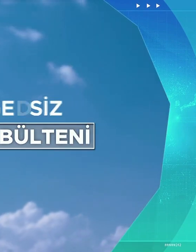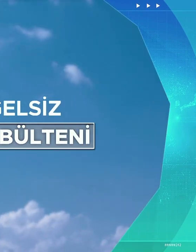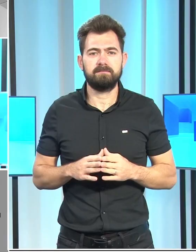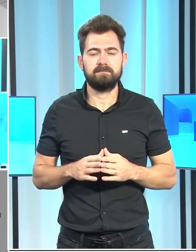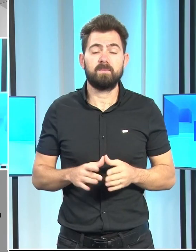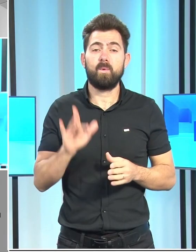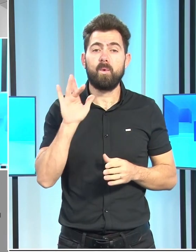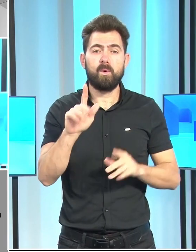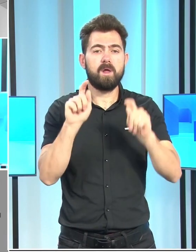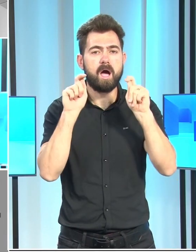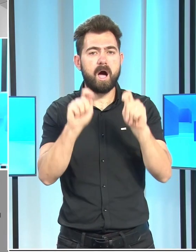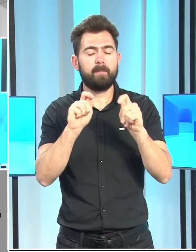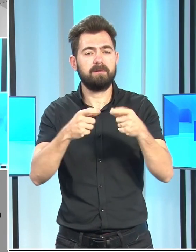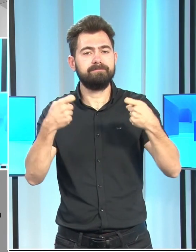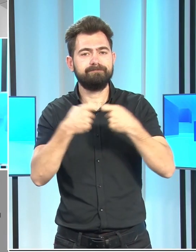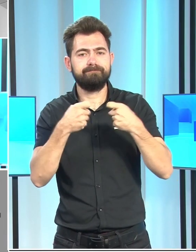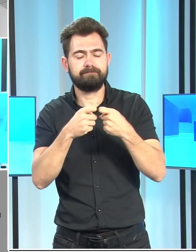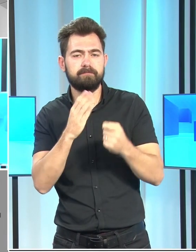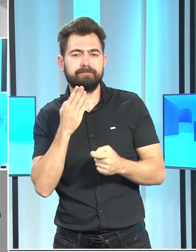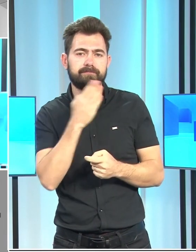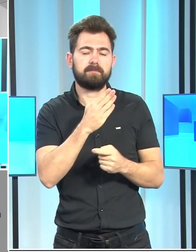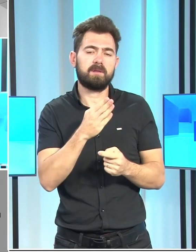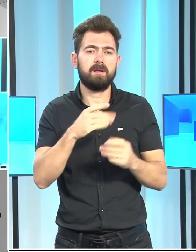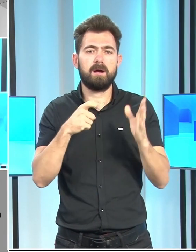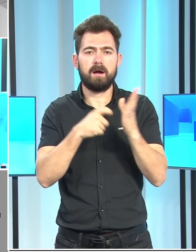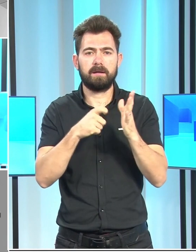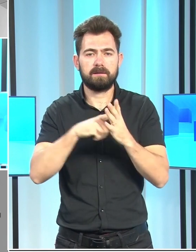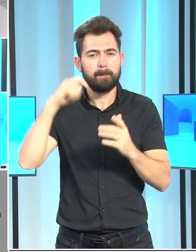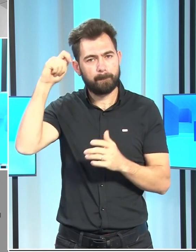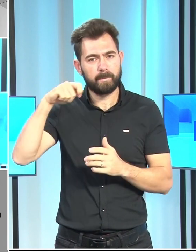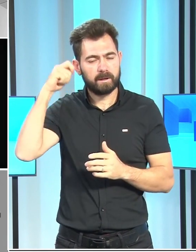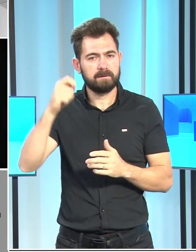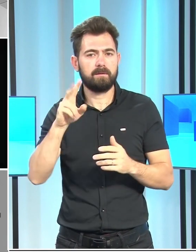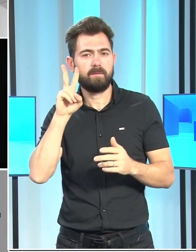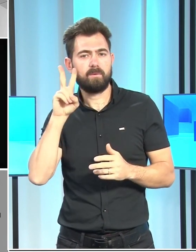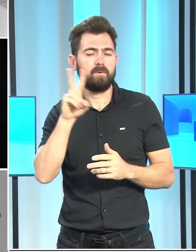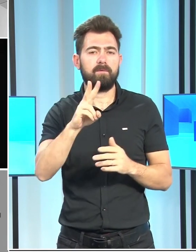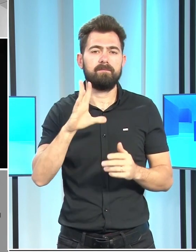Gol Atan Cephe'ye adlı belgeselin galası gerçekleştirildi.